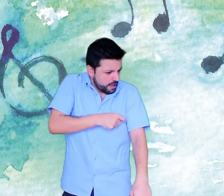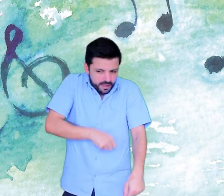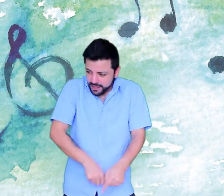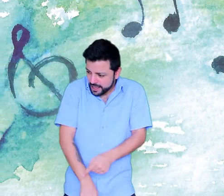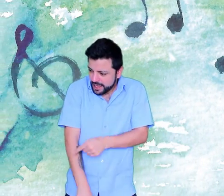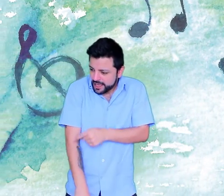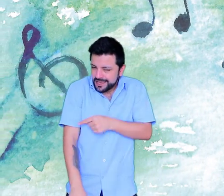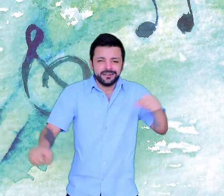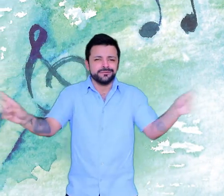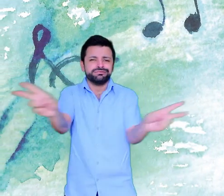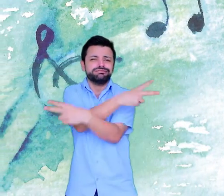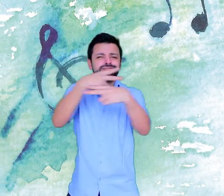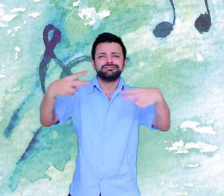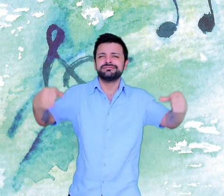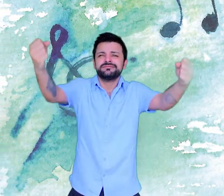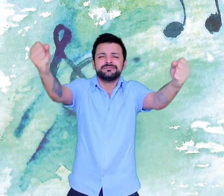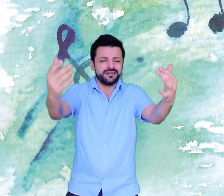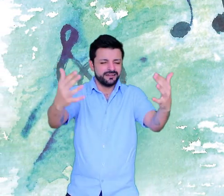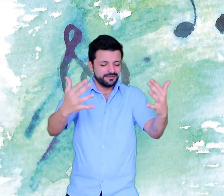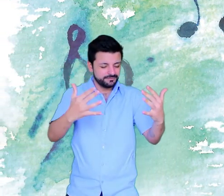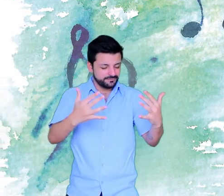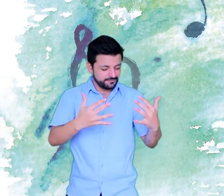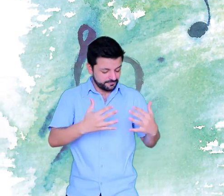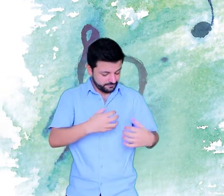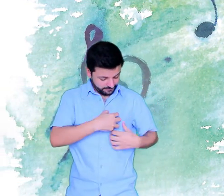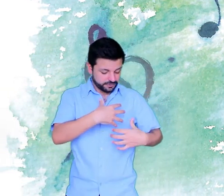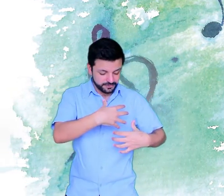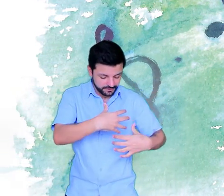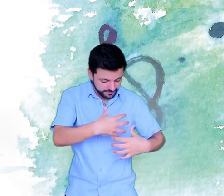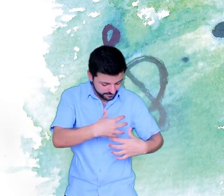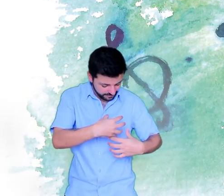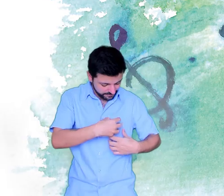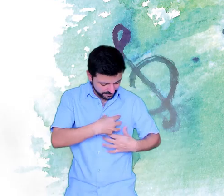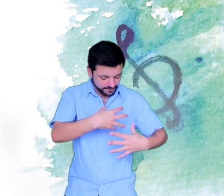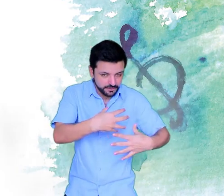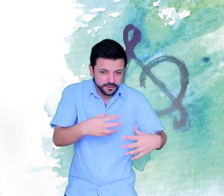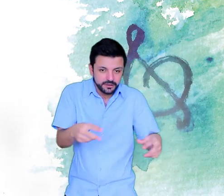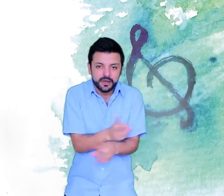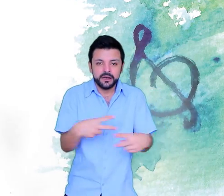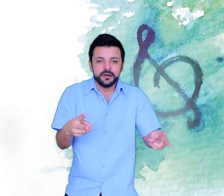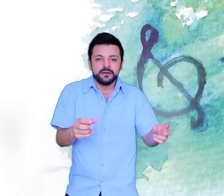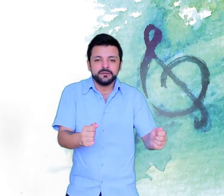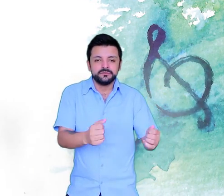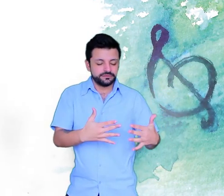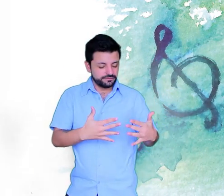Canção forte Sem palavras Como a que canta o meu coração